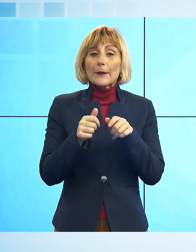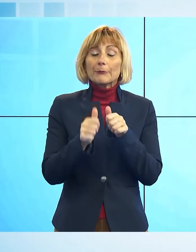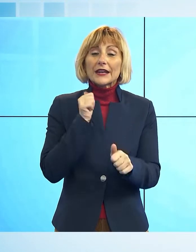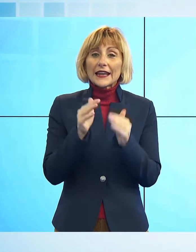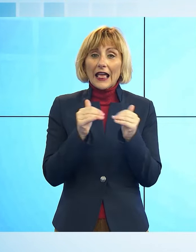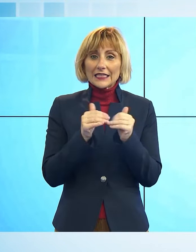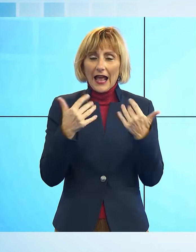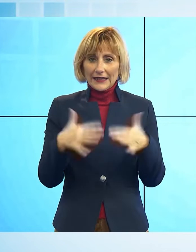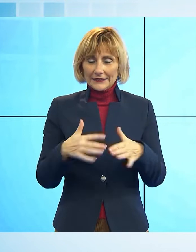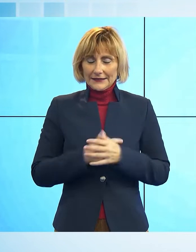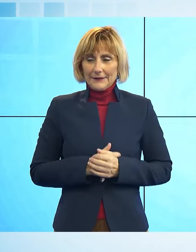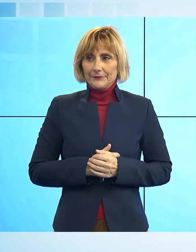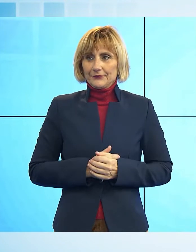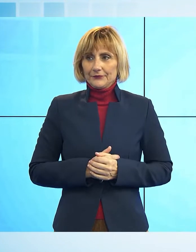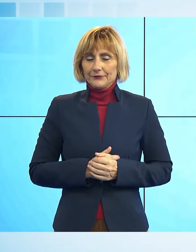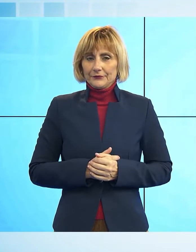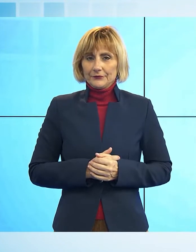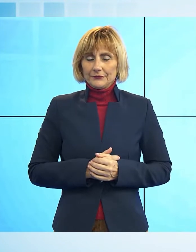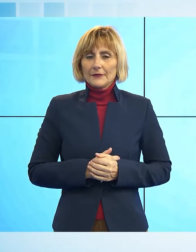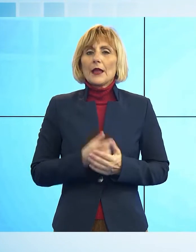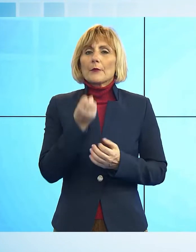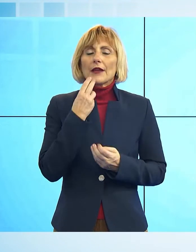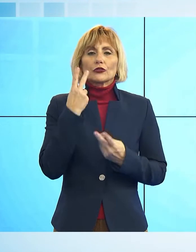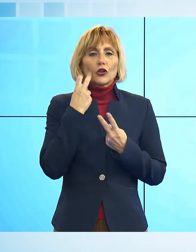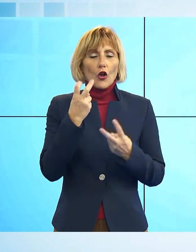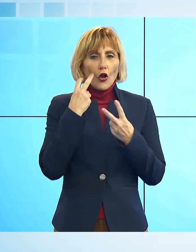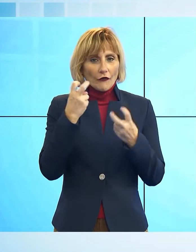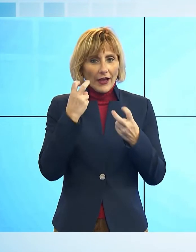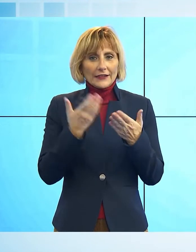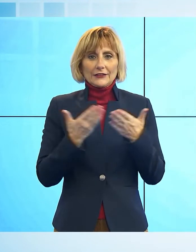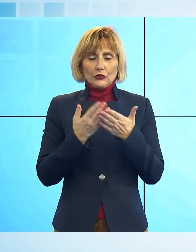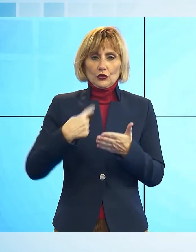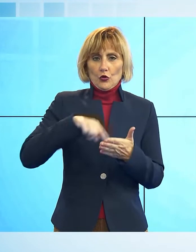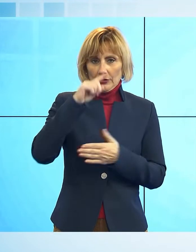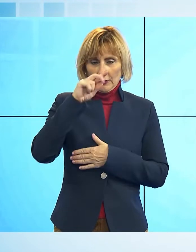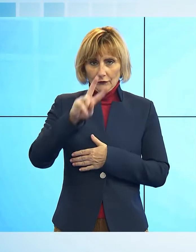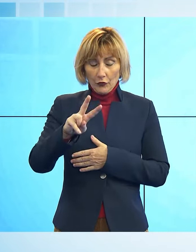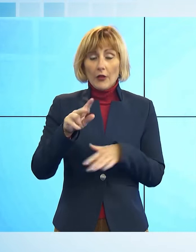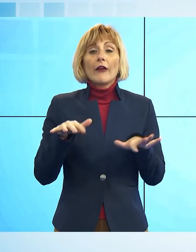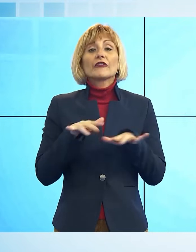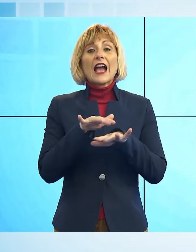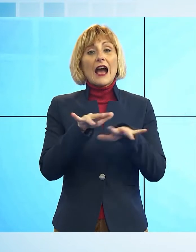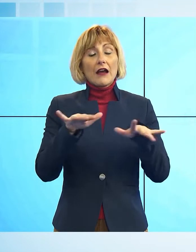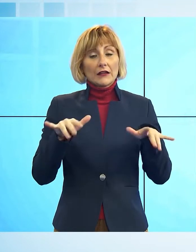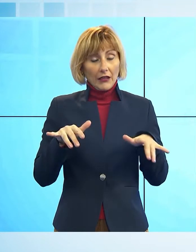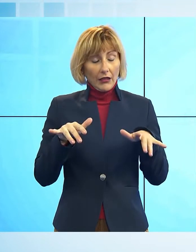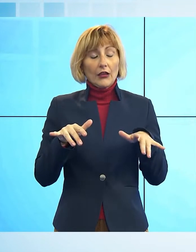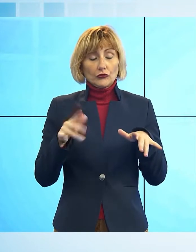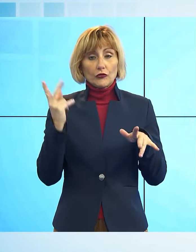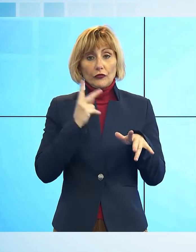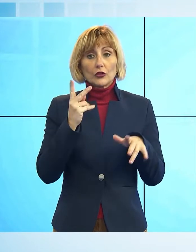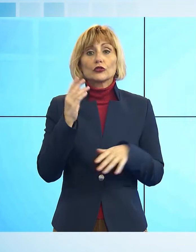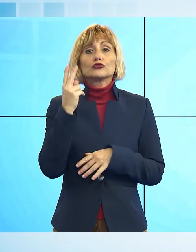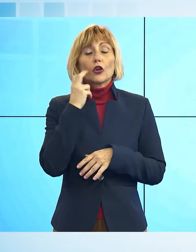Ben trovati a questa edizione del TG Noi, partiamo dalla cronaca, stato ritrovato a Viareggio al di fuori della propria